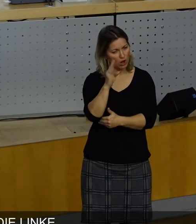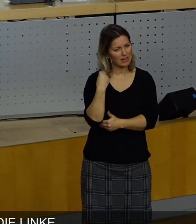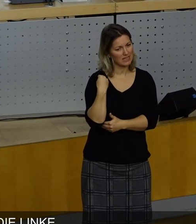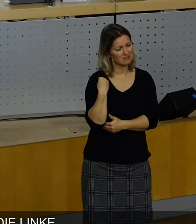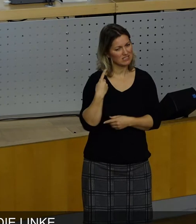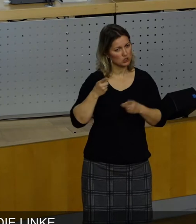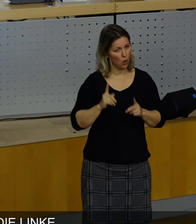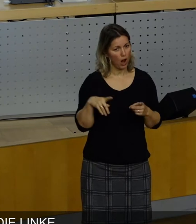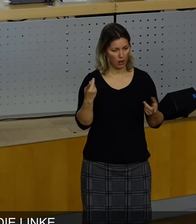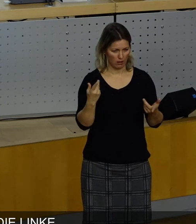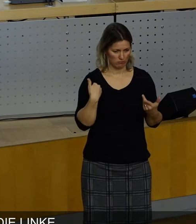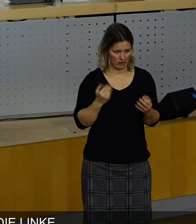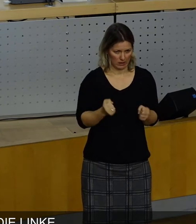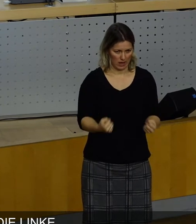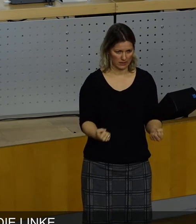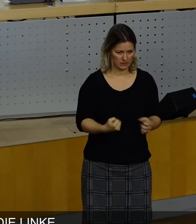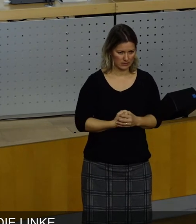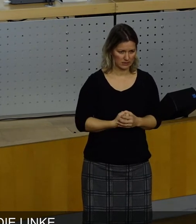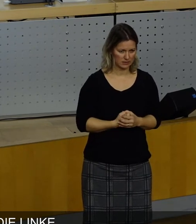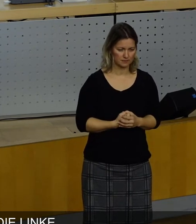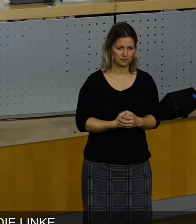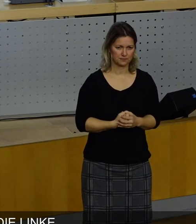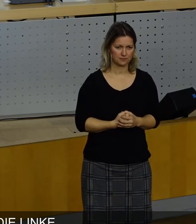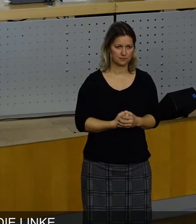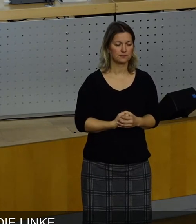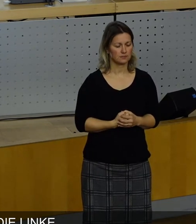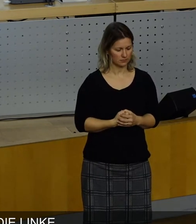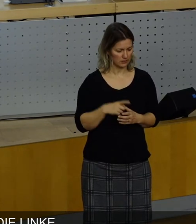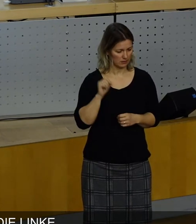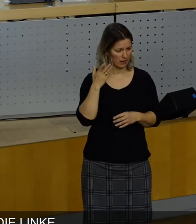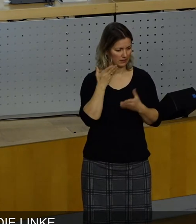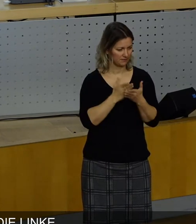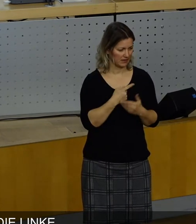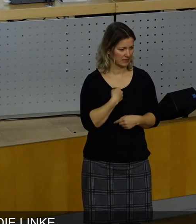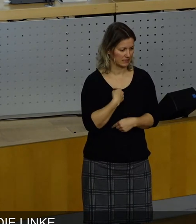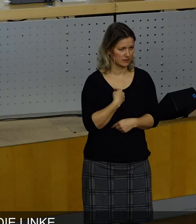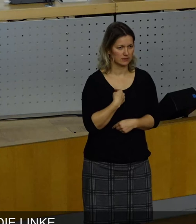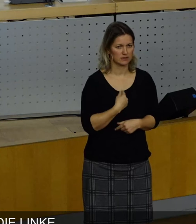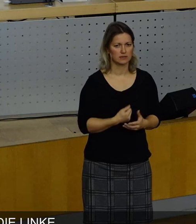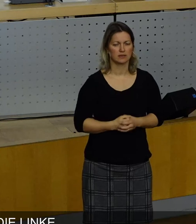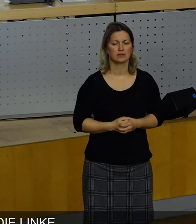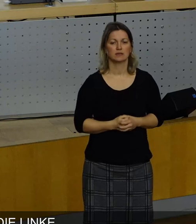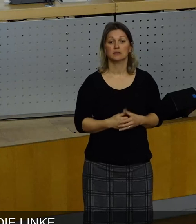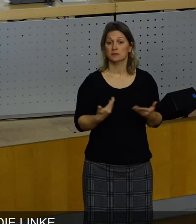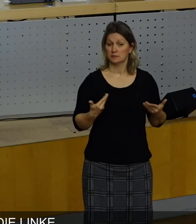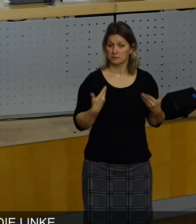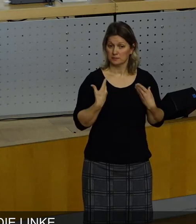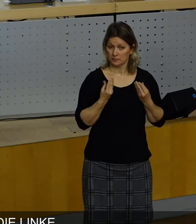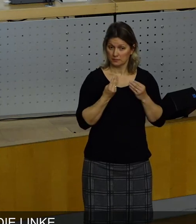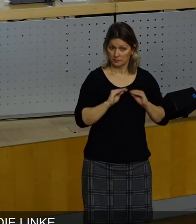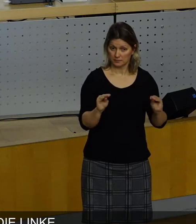Dazu waren sie nicht in der Lage. Meine Damen und Herren, ja, Herr Oberbürgermeister, ich komme zum Schluss. Meine Damen und Herren,